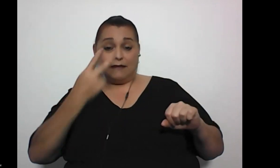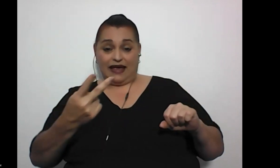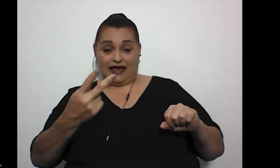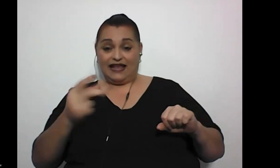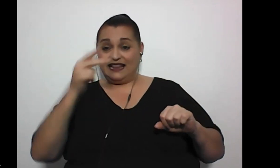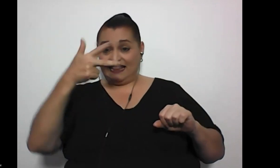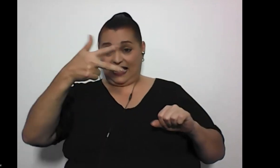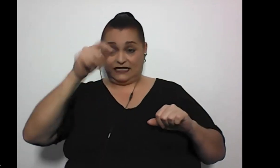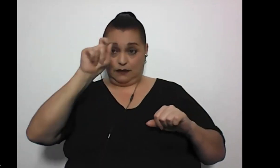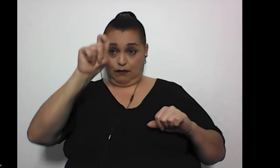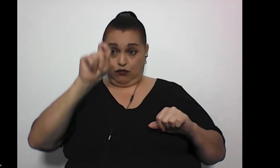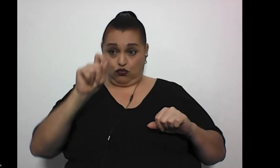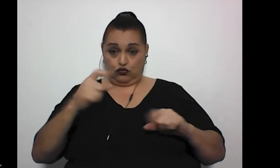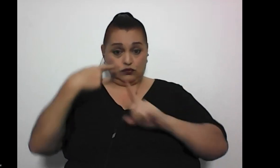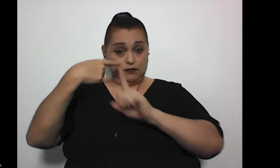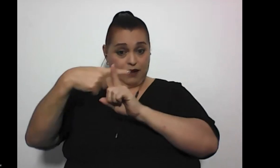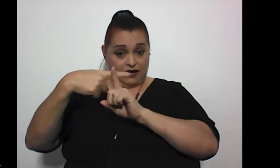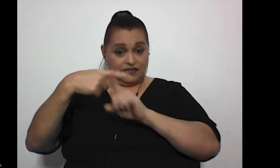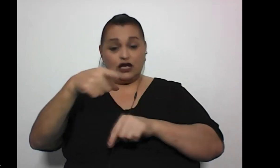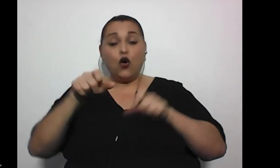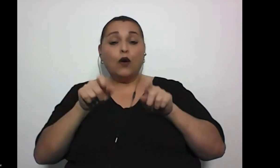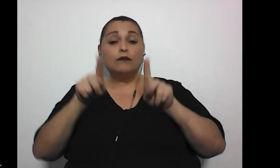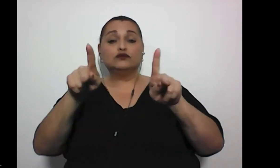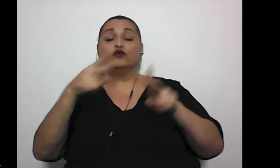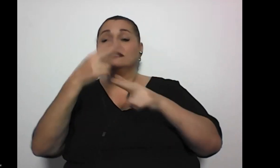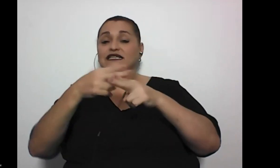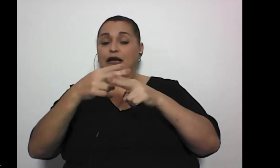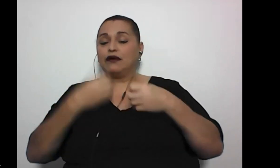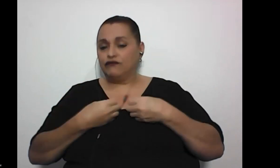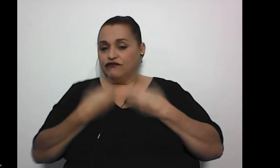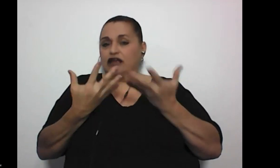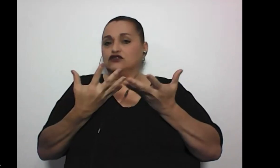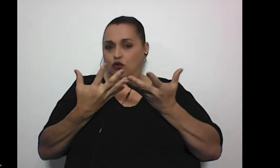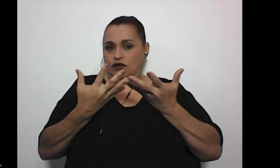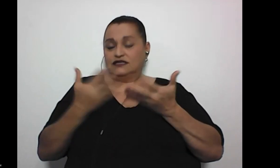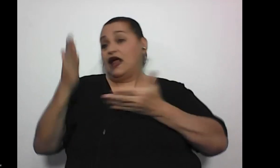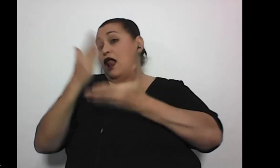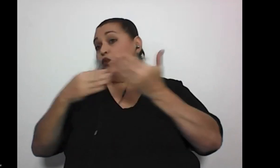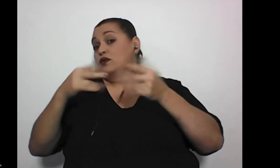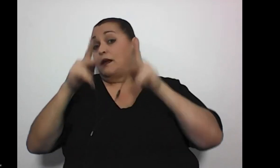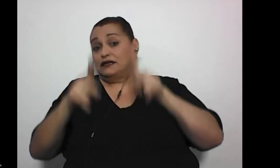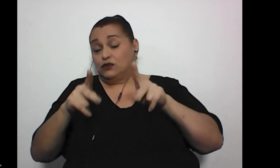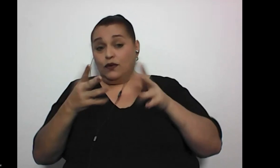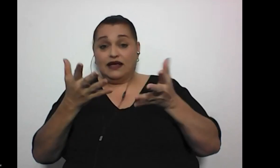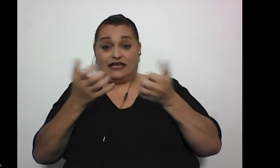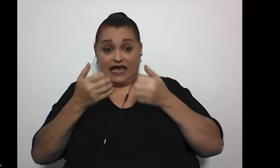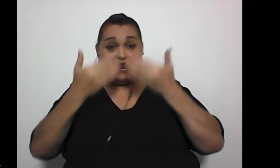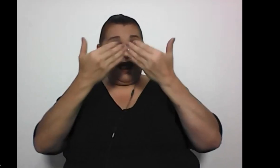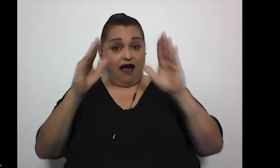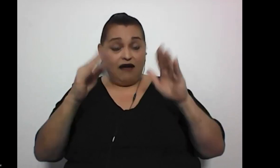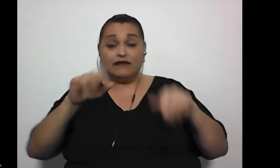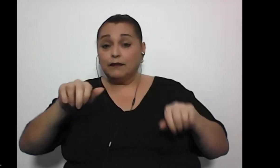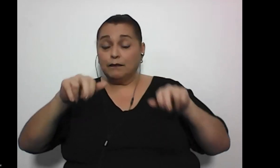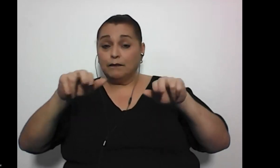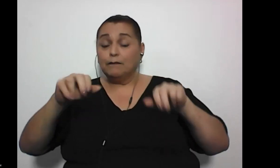puntitos que dicen más ahí hay una opción que se llama reacciones entonces si alguna persona quiere abrir micrófono